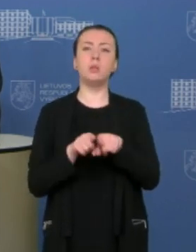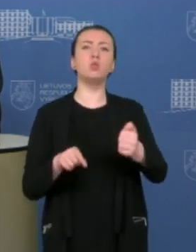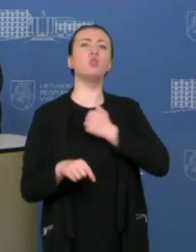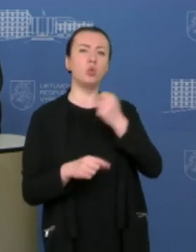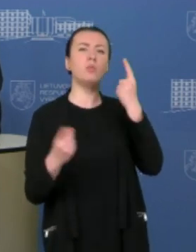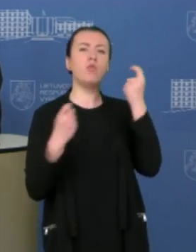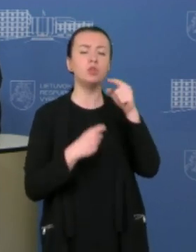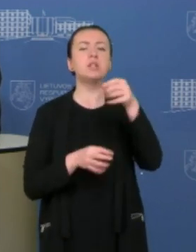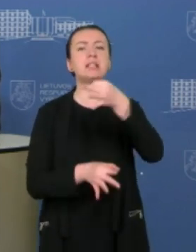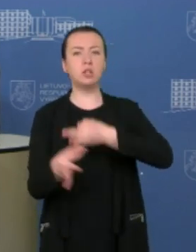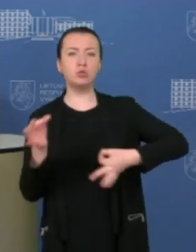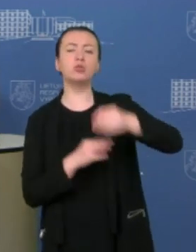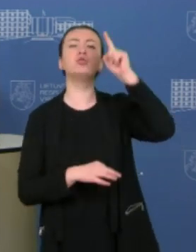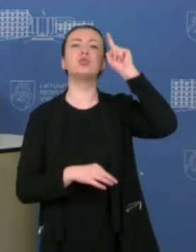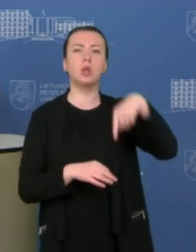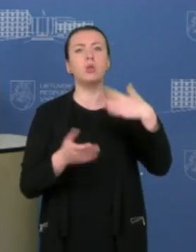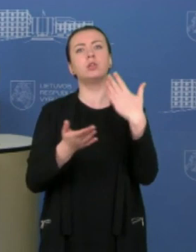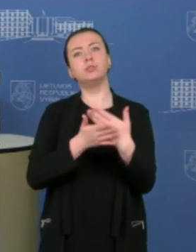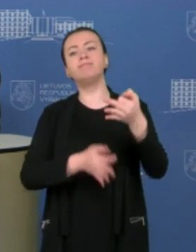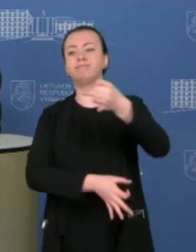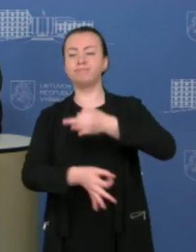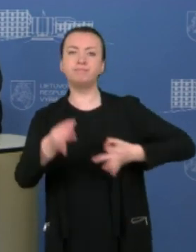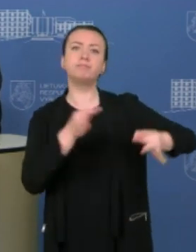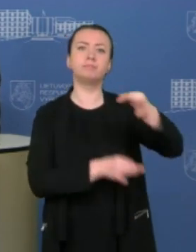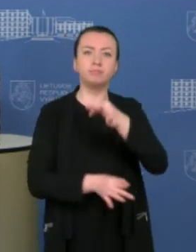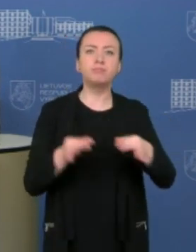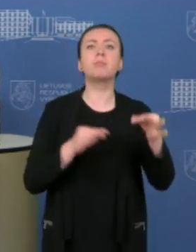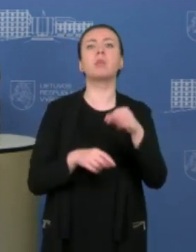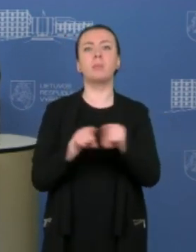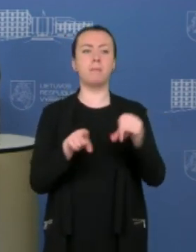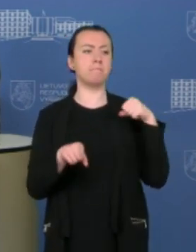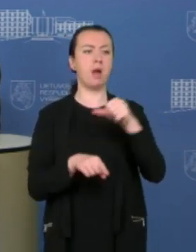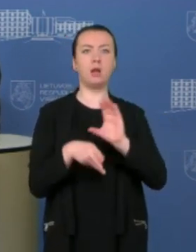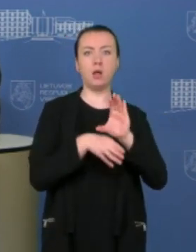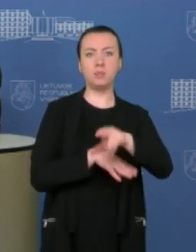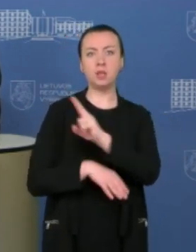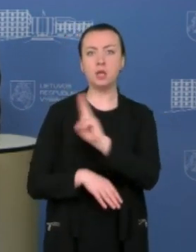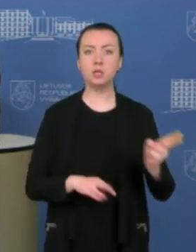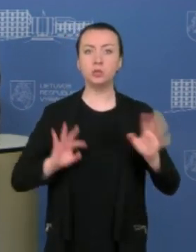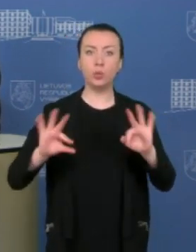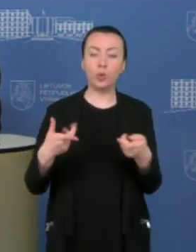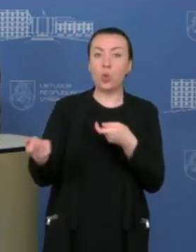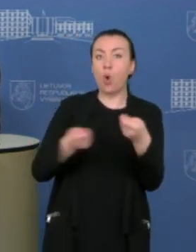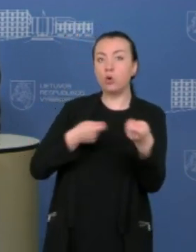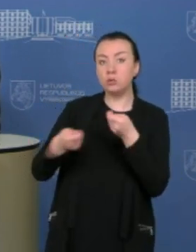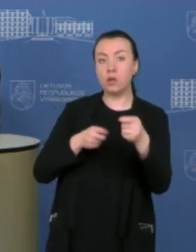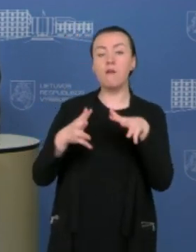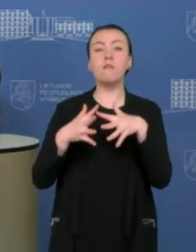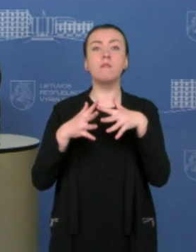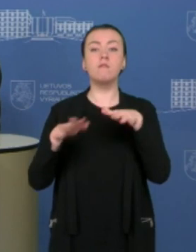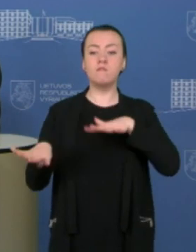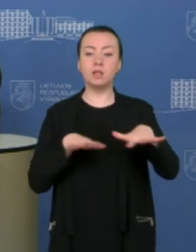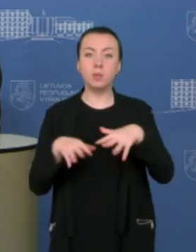tos diskusijos tęsiasi, jas įtraukti yra ir patys gamintojai, ir jeigu koordinuotais veiksmais kartu su